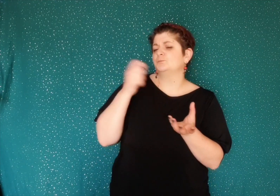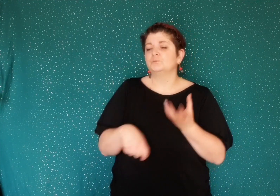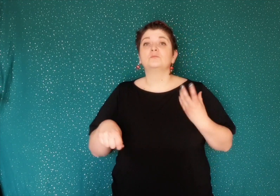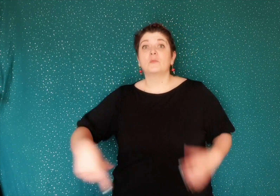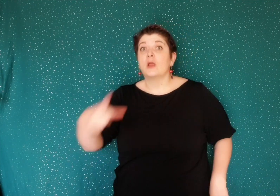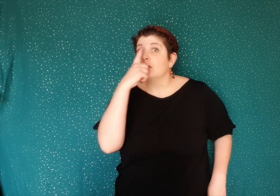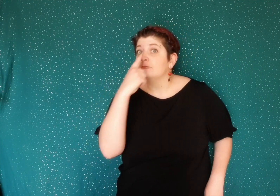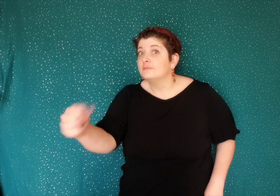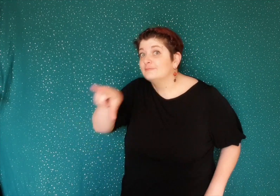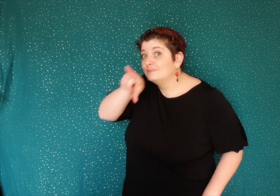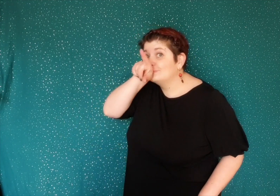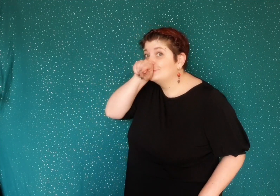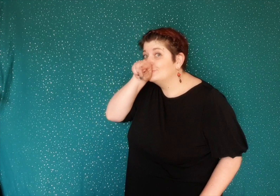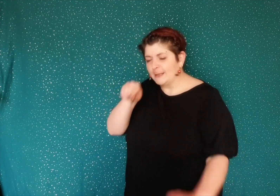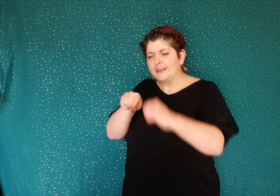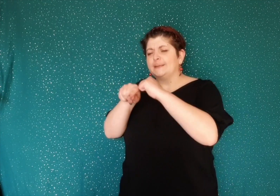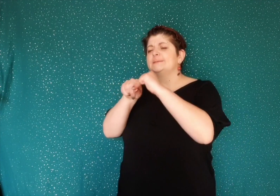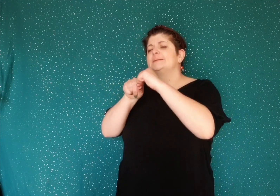brossage du bec pour tous